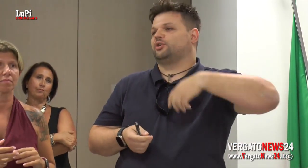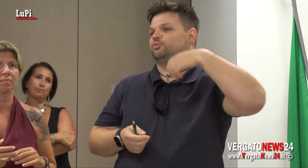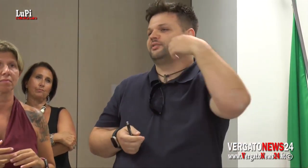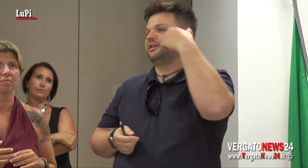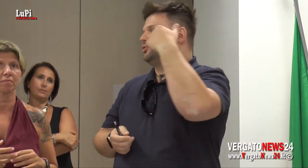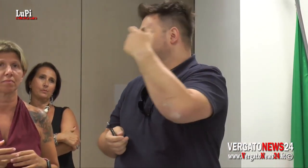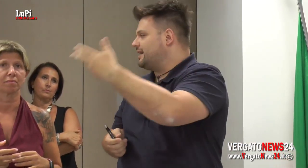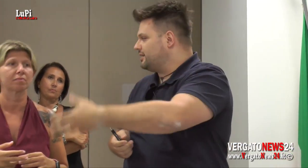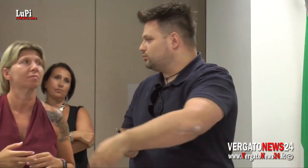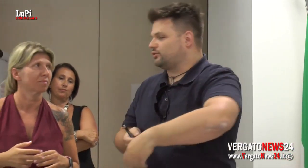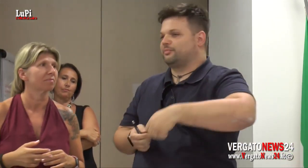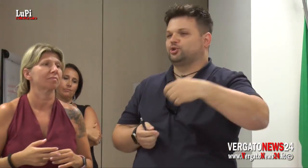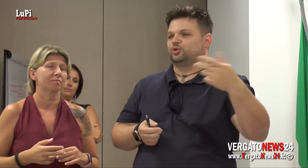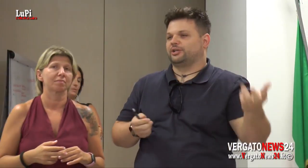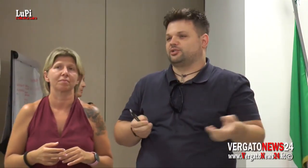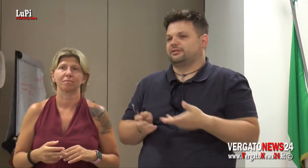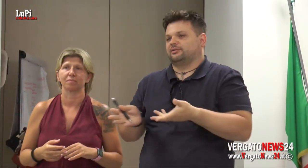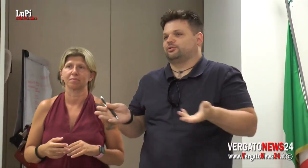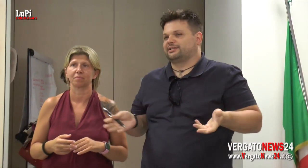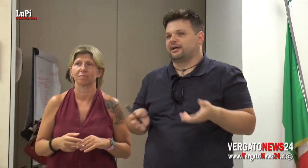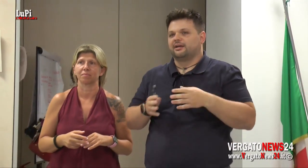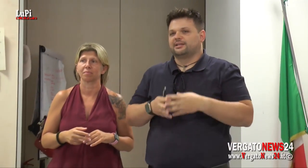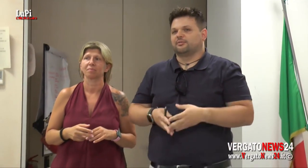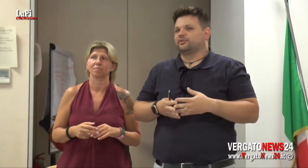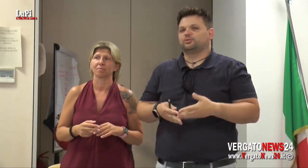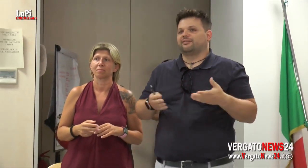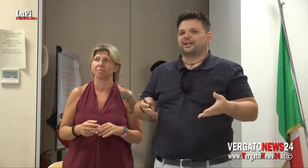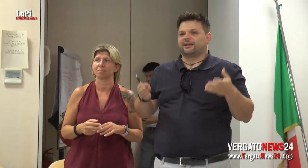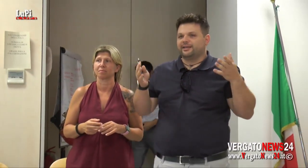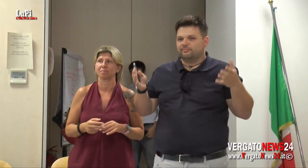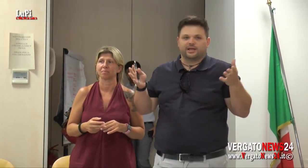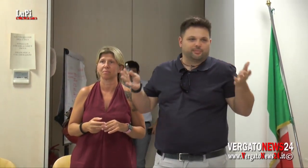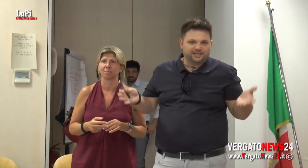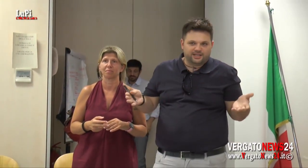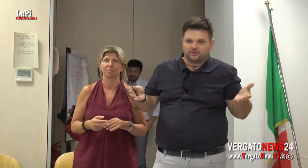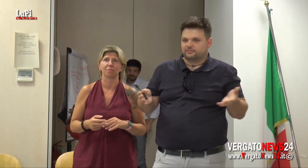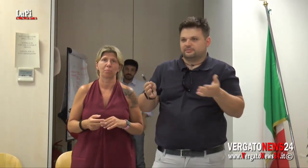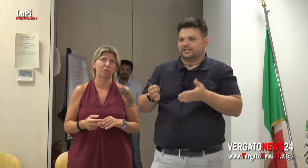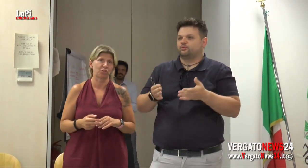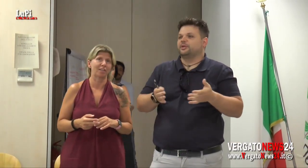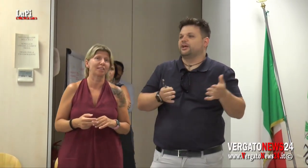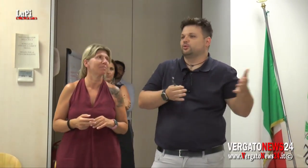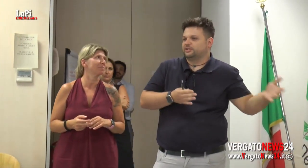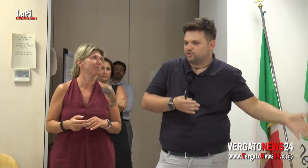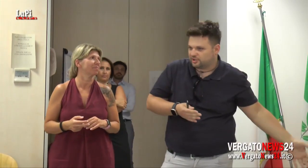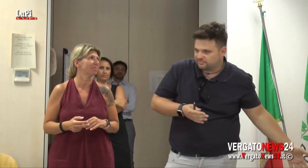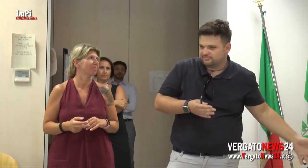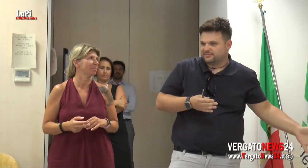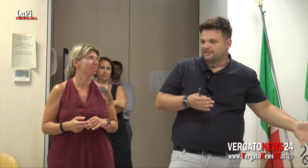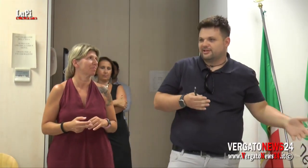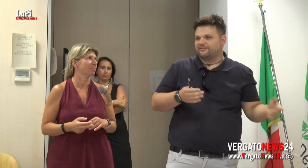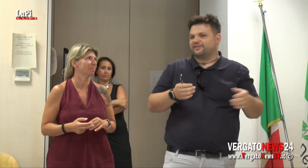che i medici non vogliono più venire in montagna, non troviamo i dottori, eccetera. Io la dottoressa siamo venuti a lavorare in Appennino dal 2011.